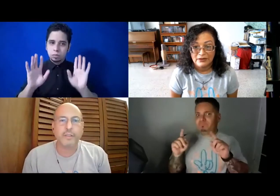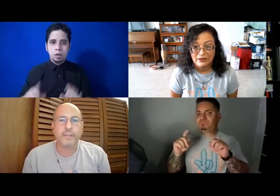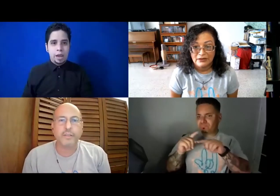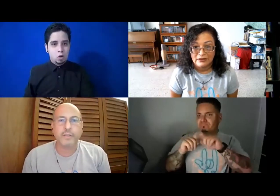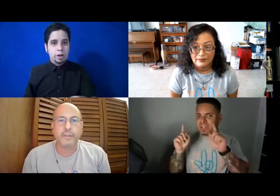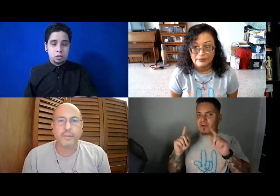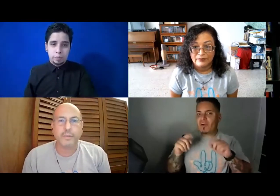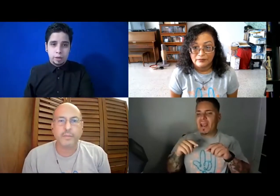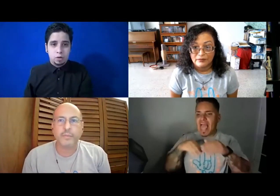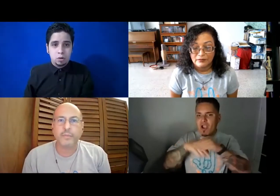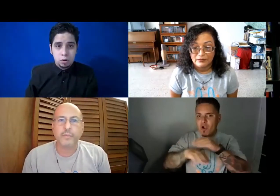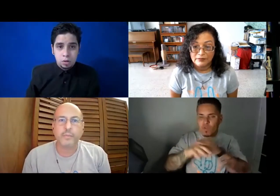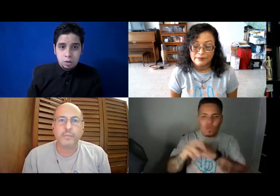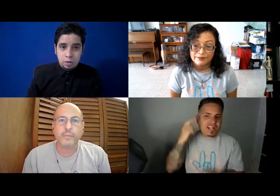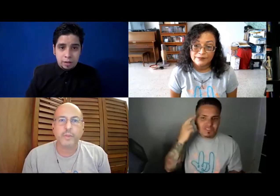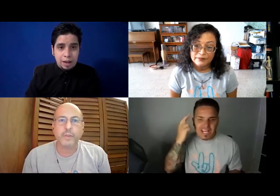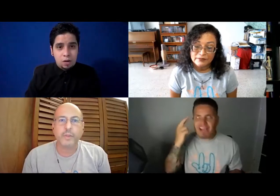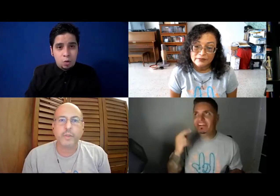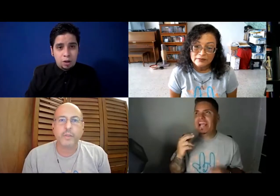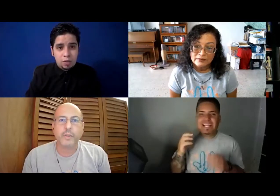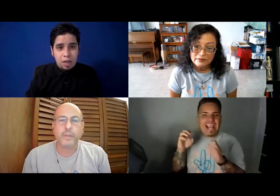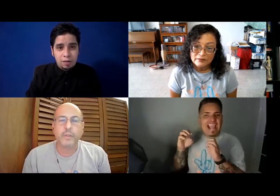Es correcto, pero la acomodo razonable